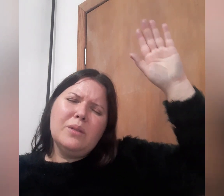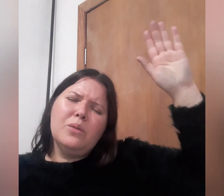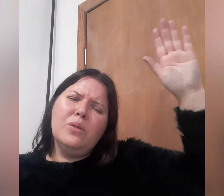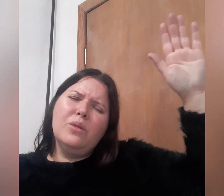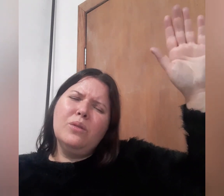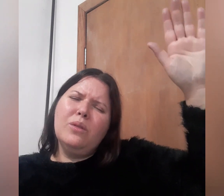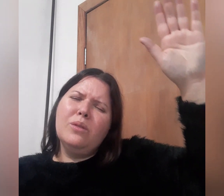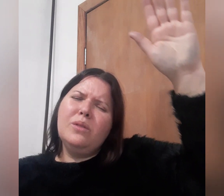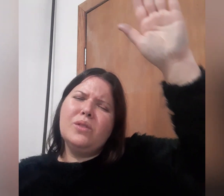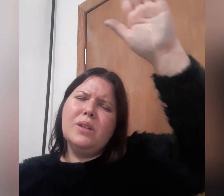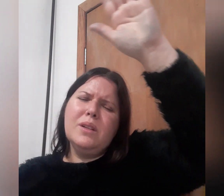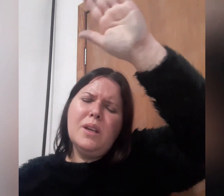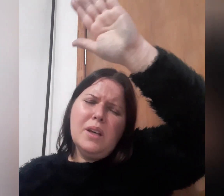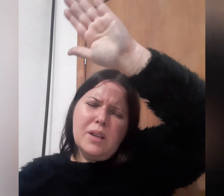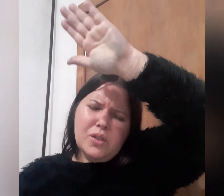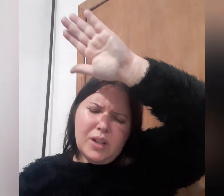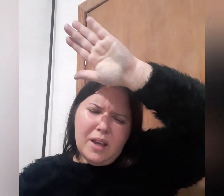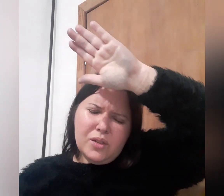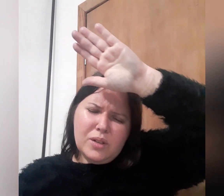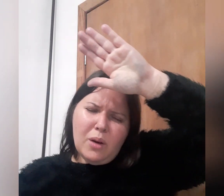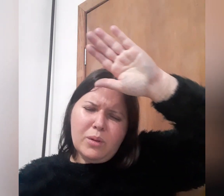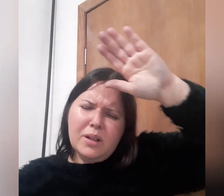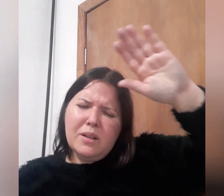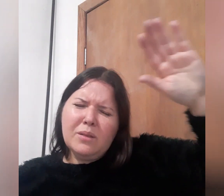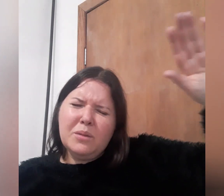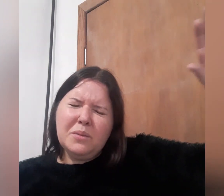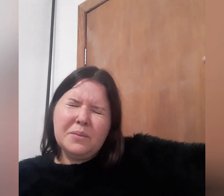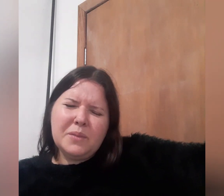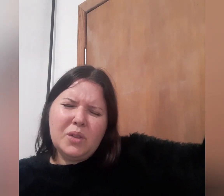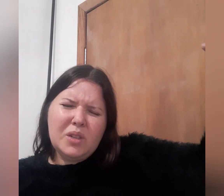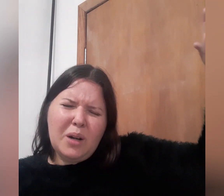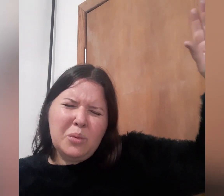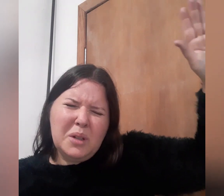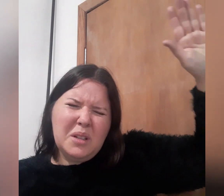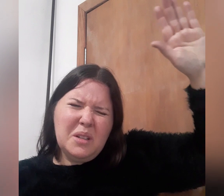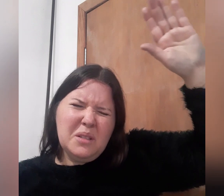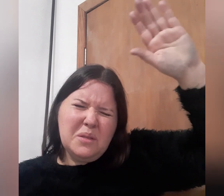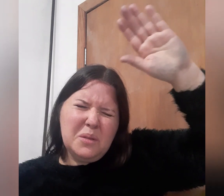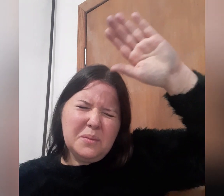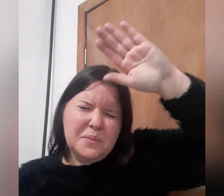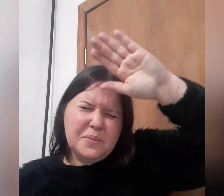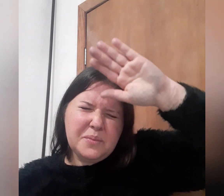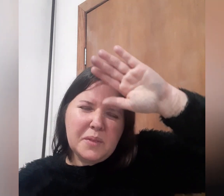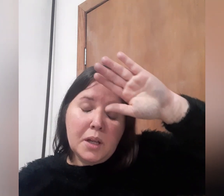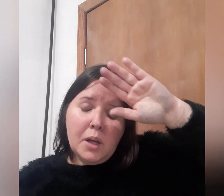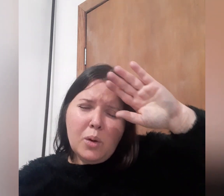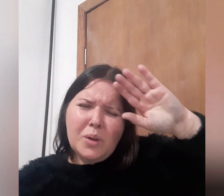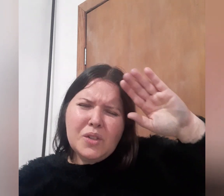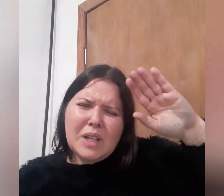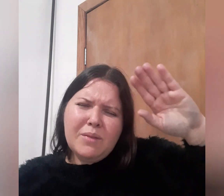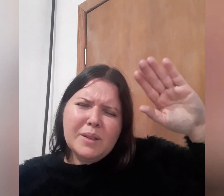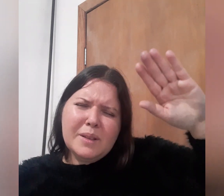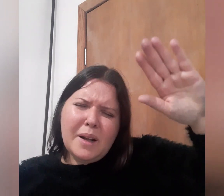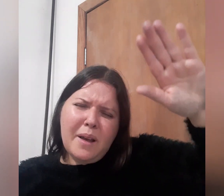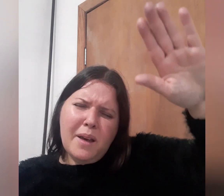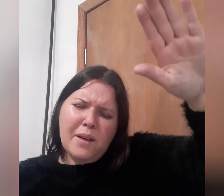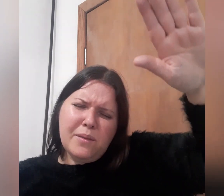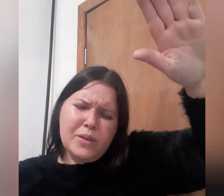noite. Está restaurando, está curando. O que estava em trevas,